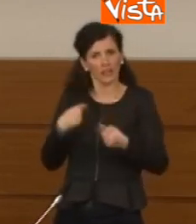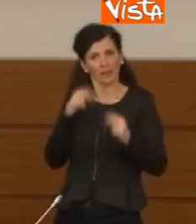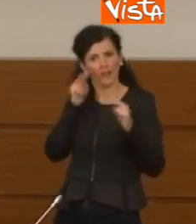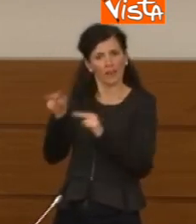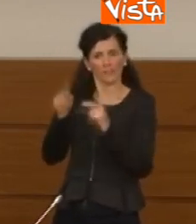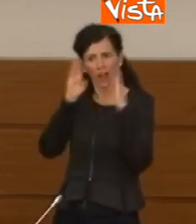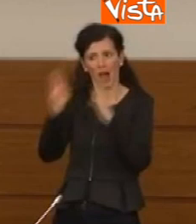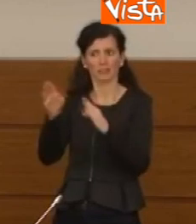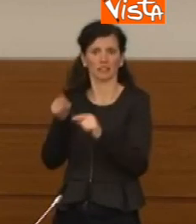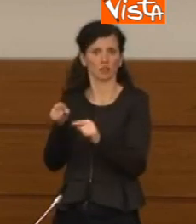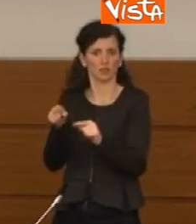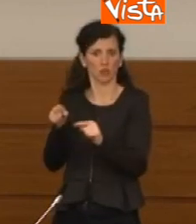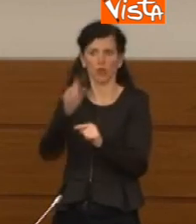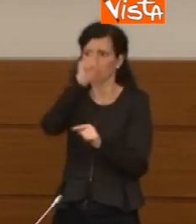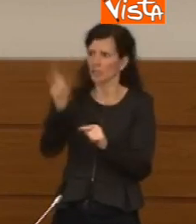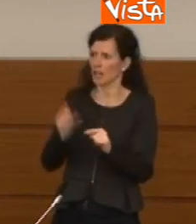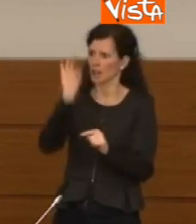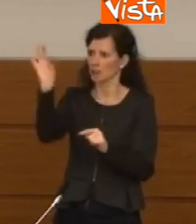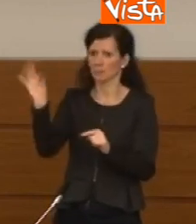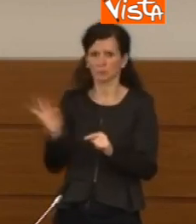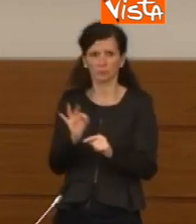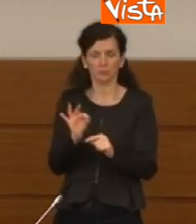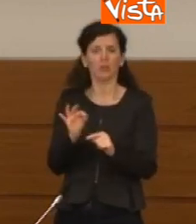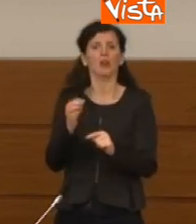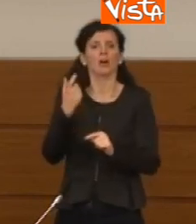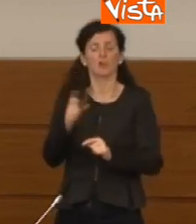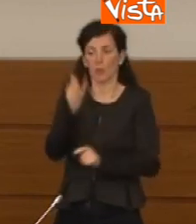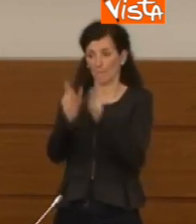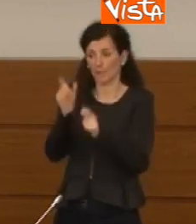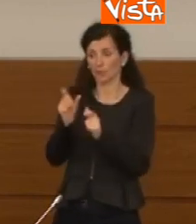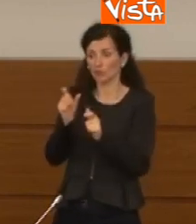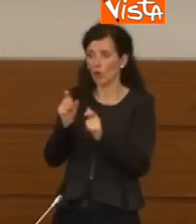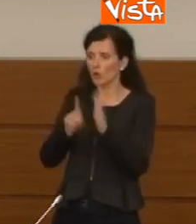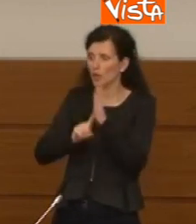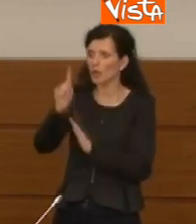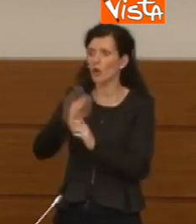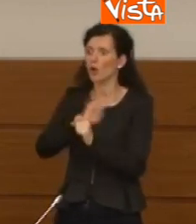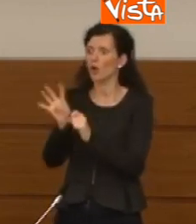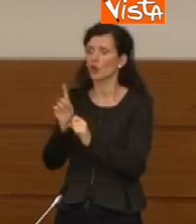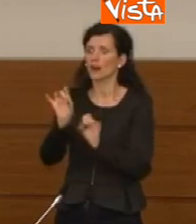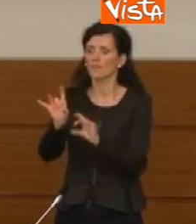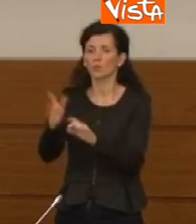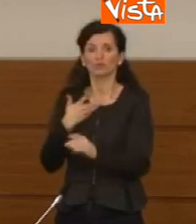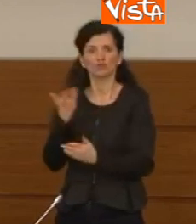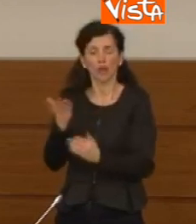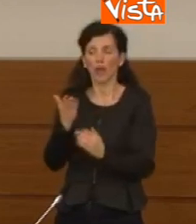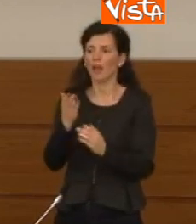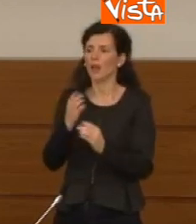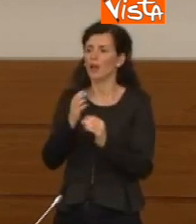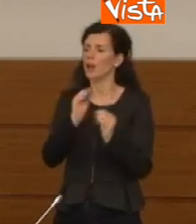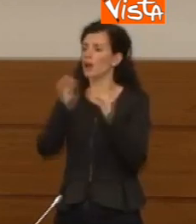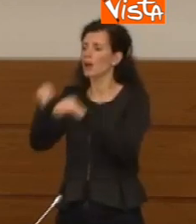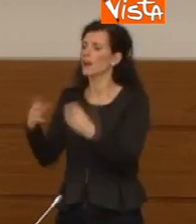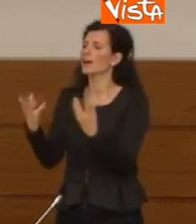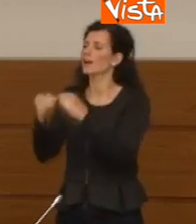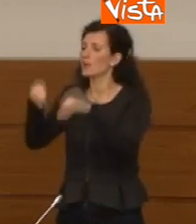perché in realtà la presenza o l'inserimento di persone positive può, ovviamente, come negli altri casi, trasmettere l